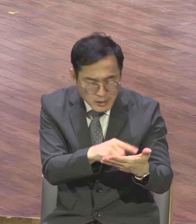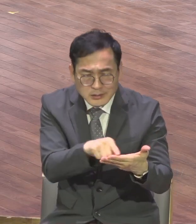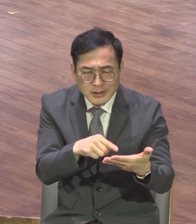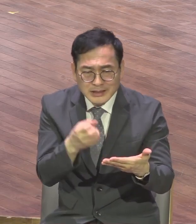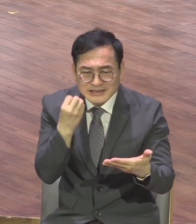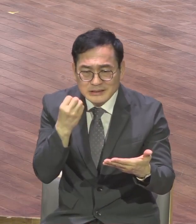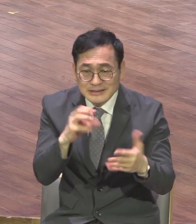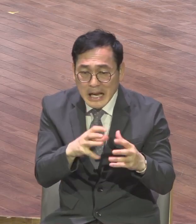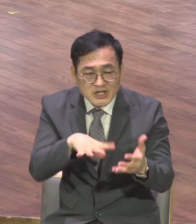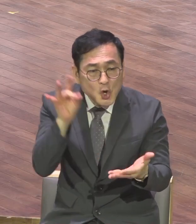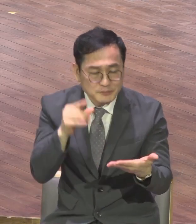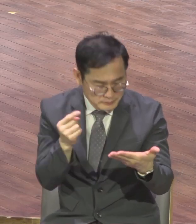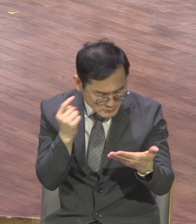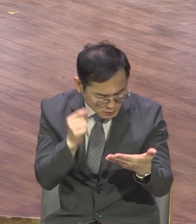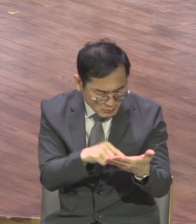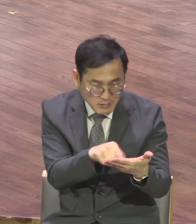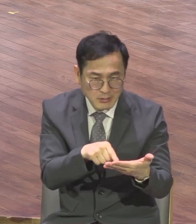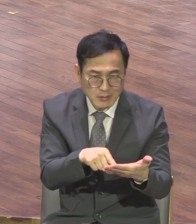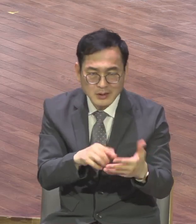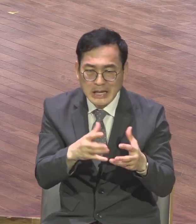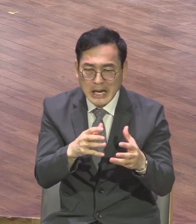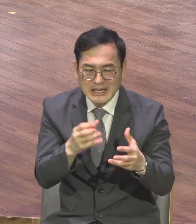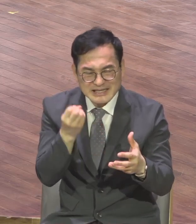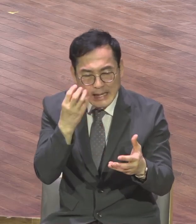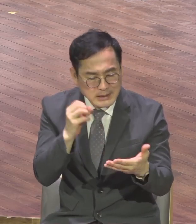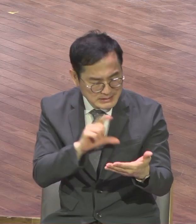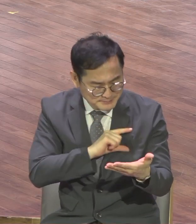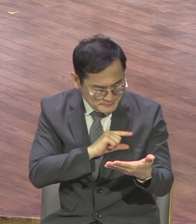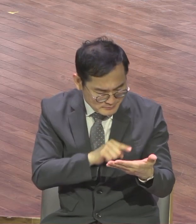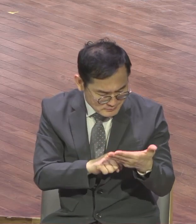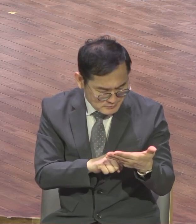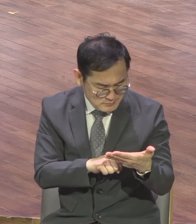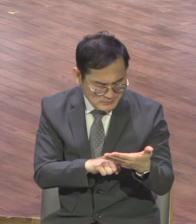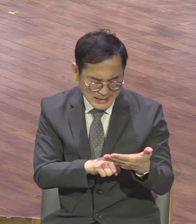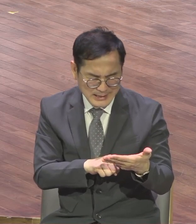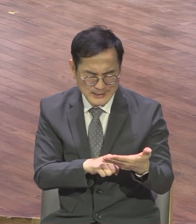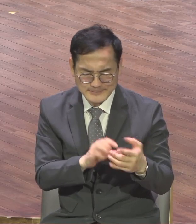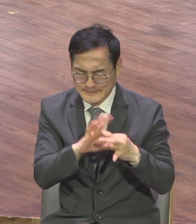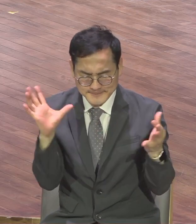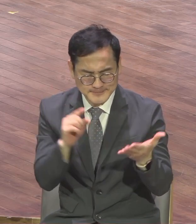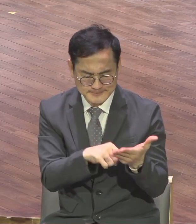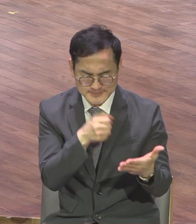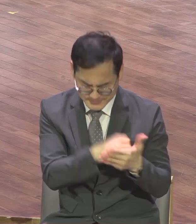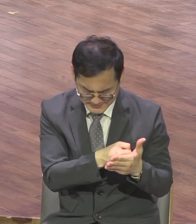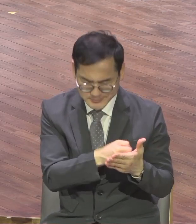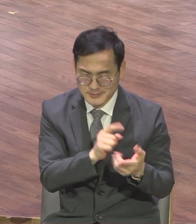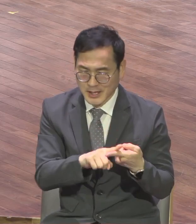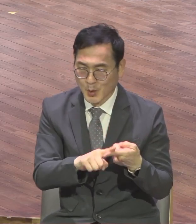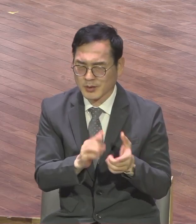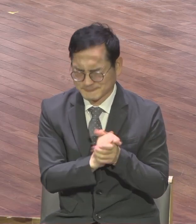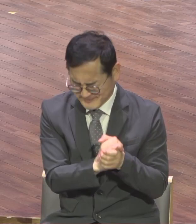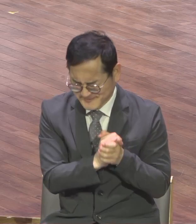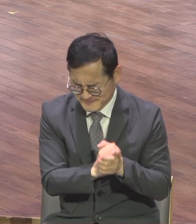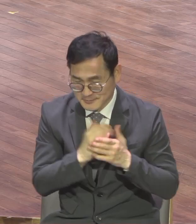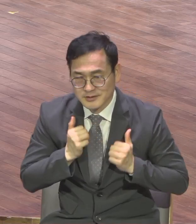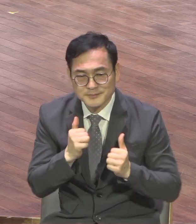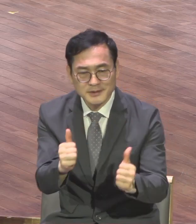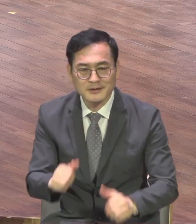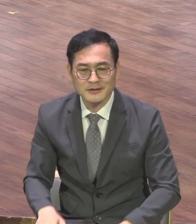하나님이 역사하시는 거예요 구원학교로 작정을 된 자들은 여러분의 종부기대를 통하여 기어이 돌아오게 하신다는